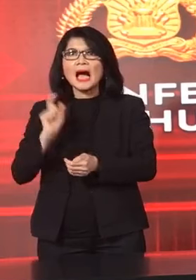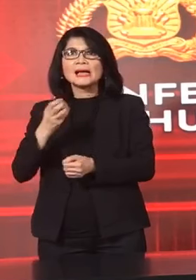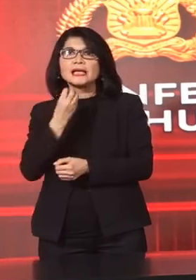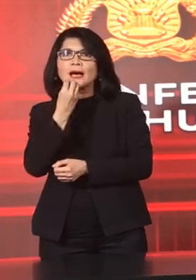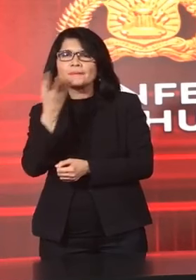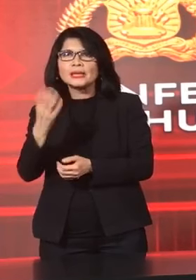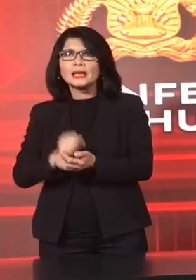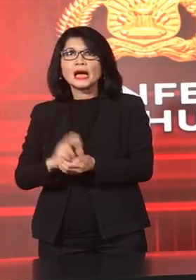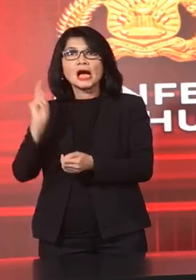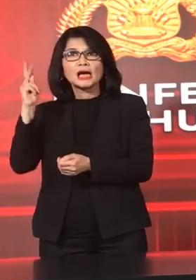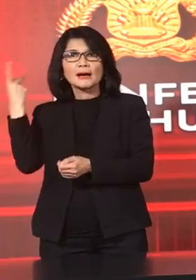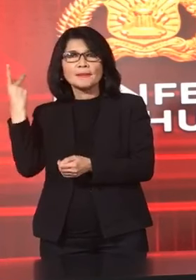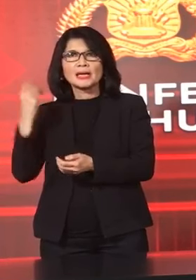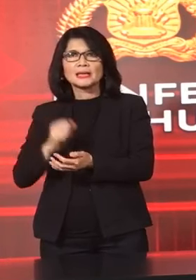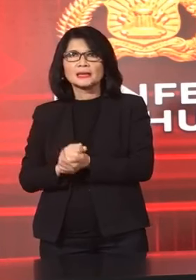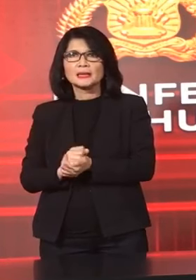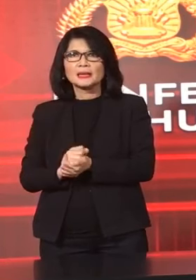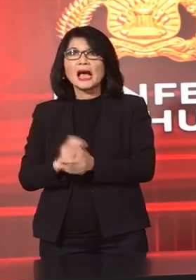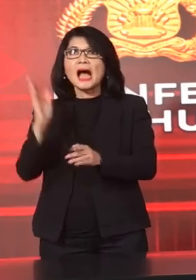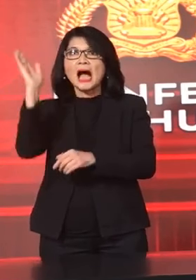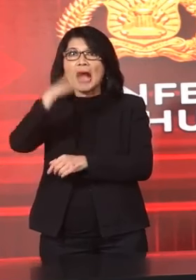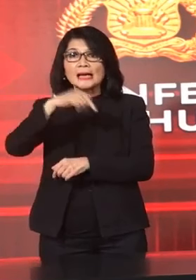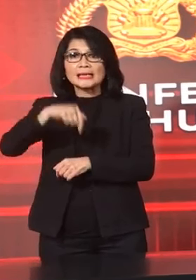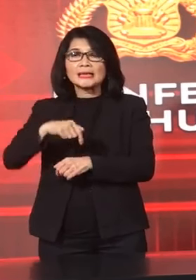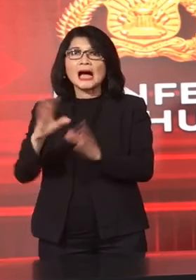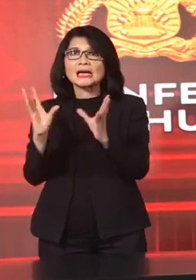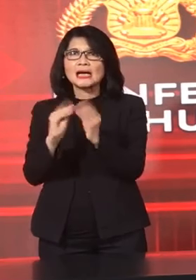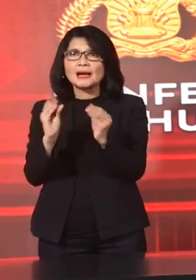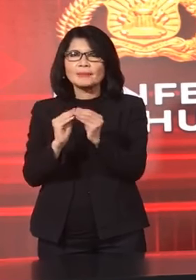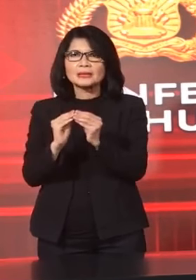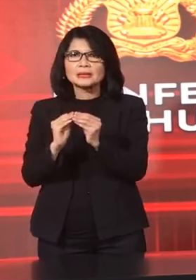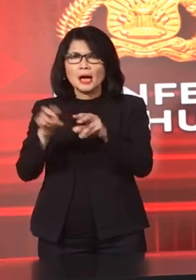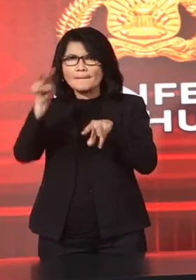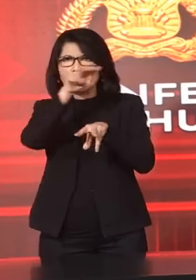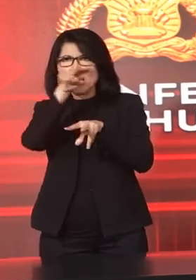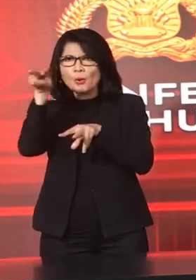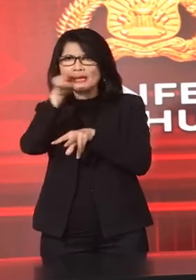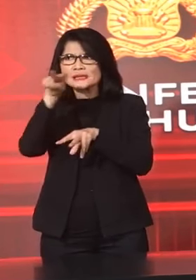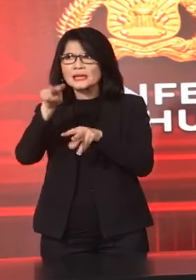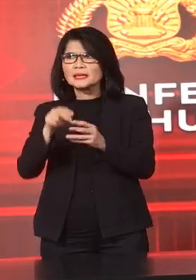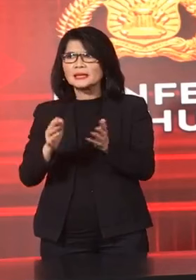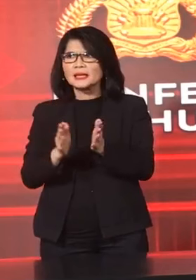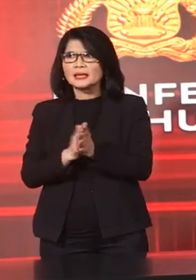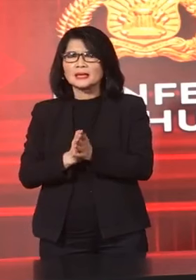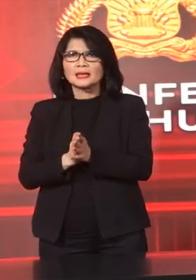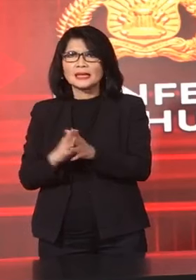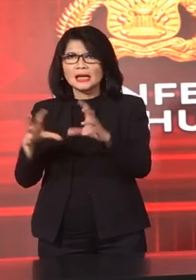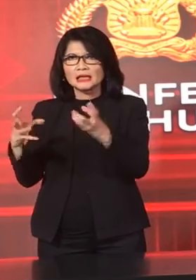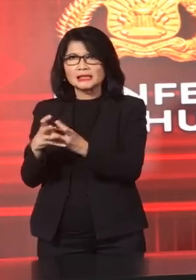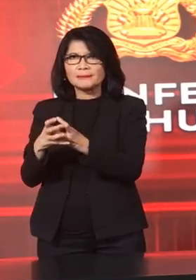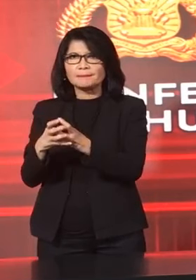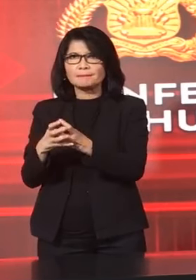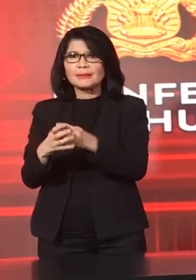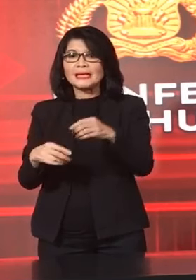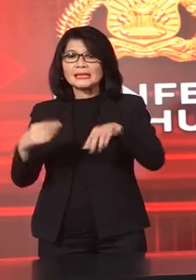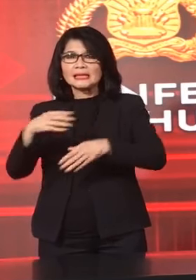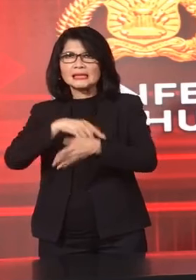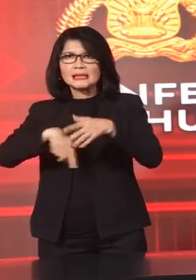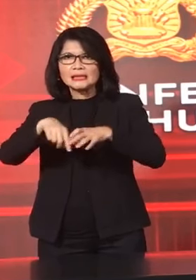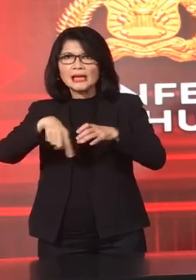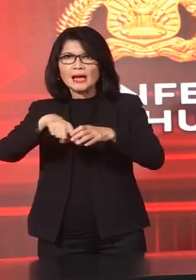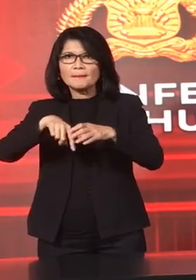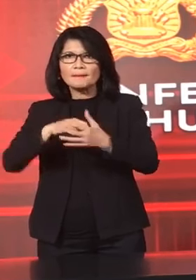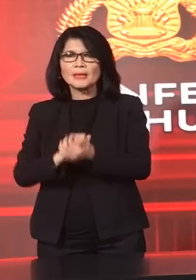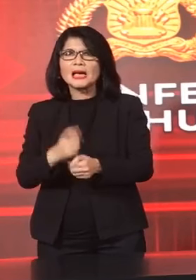Kalau misalnya Kemarin Pak Dirti Pidum Bila kalau hari ini Akan ada rapat Pengawasan Dengan Penyidik Dan pengawasan Internal Soal